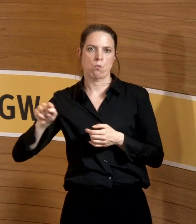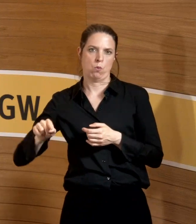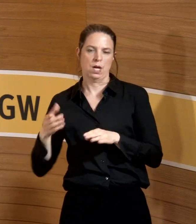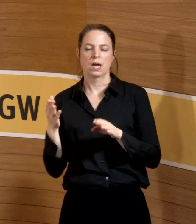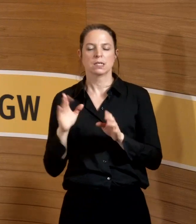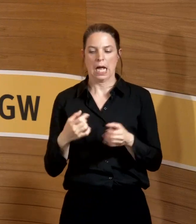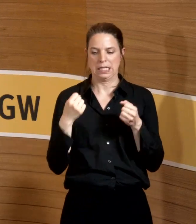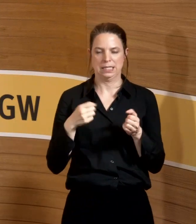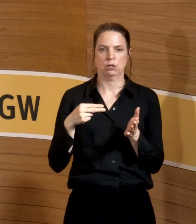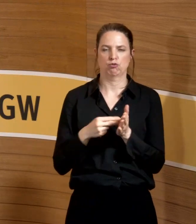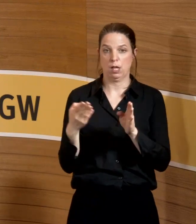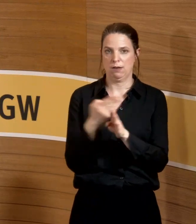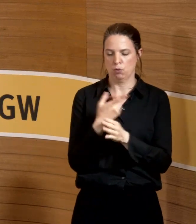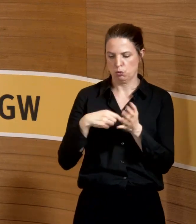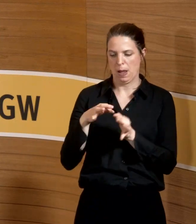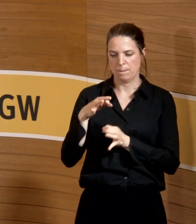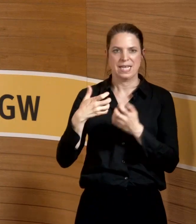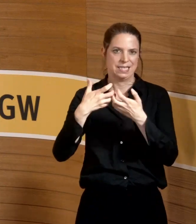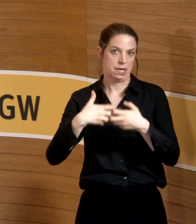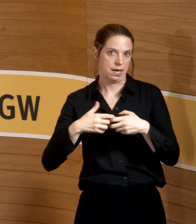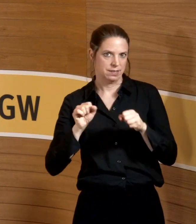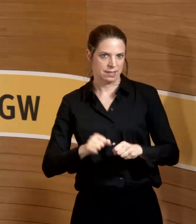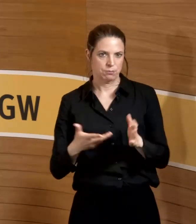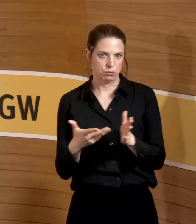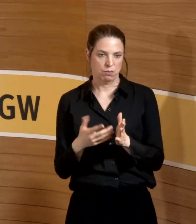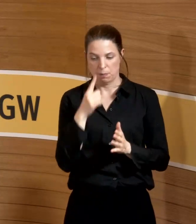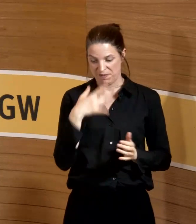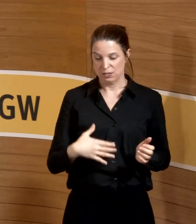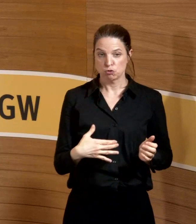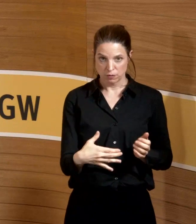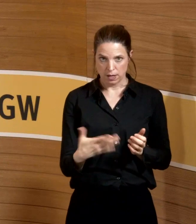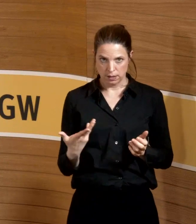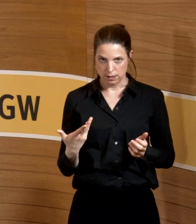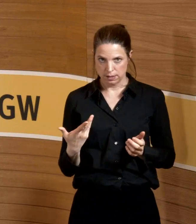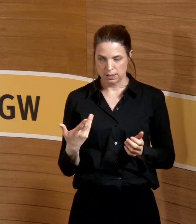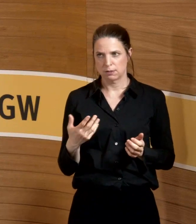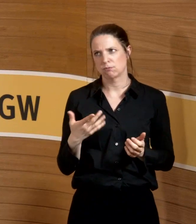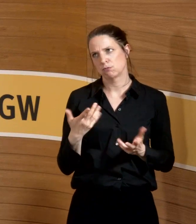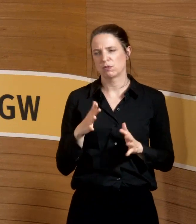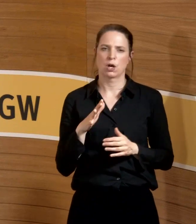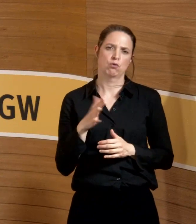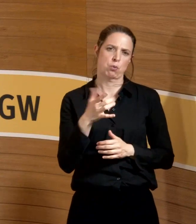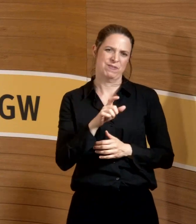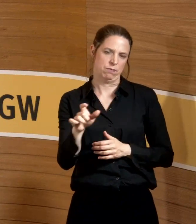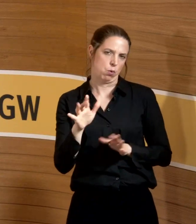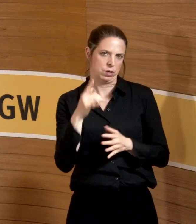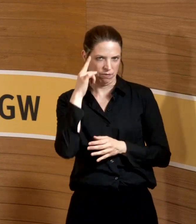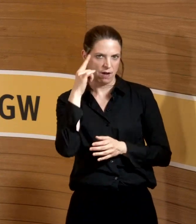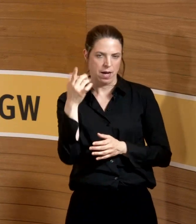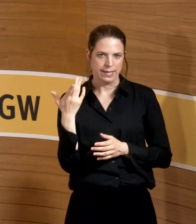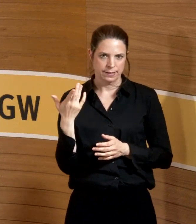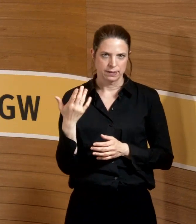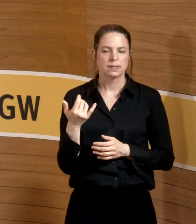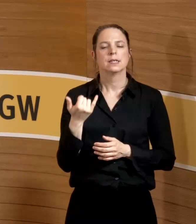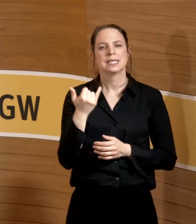sicherzustellen. Warum nämlich? Wenn ich weiß, dass ich schwanger bin, ist das frühestens in der fünften Schwangerschaftswoche. Das Kind